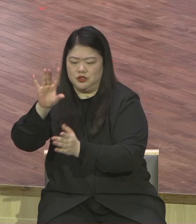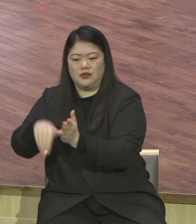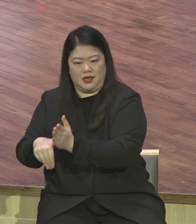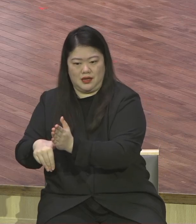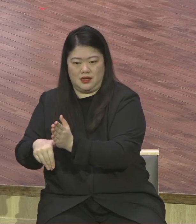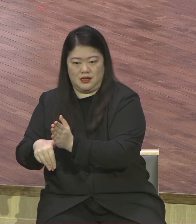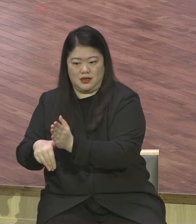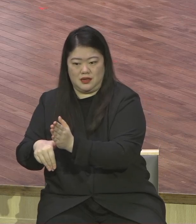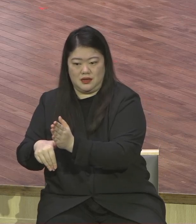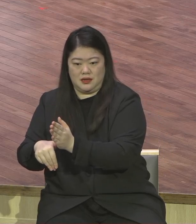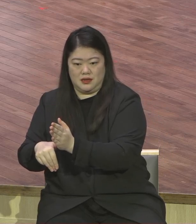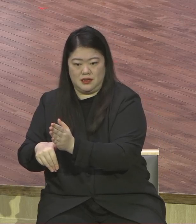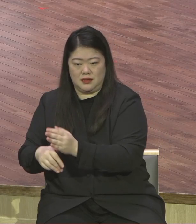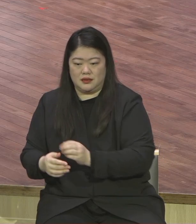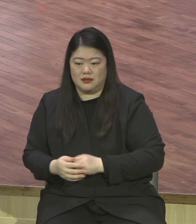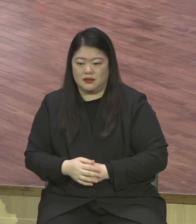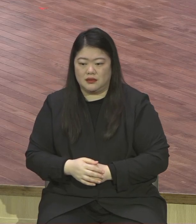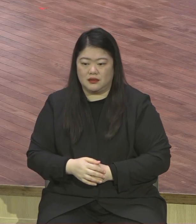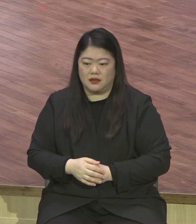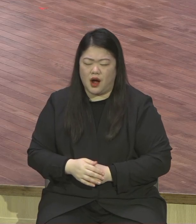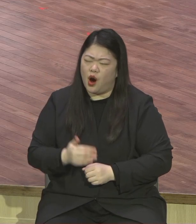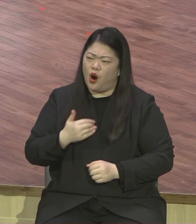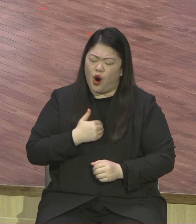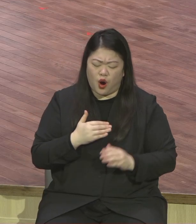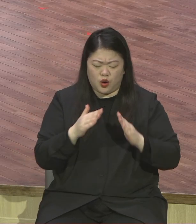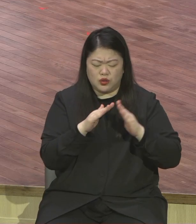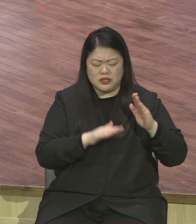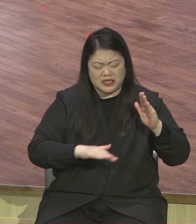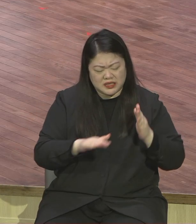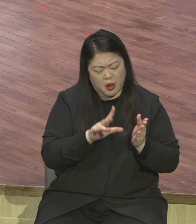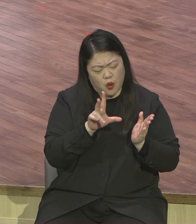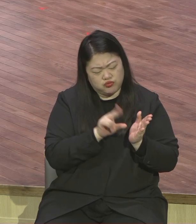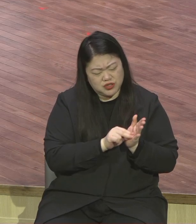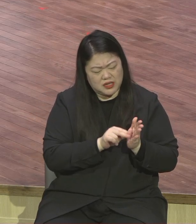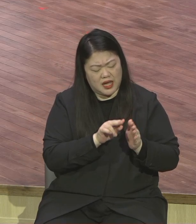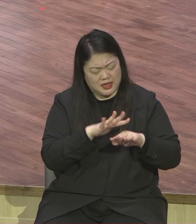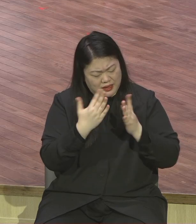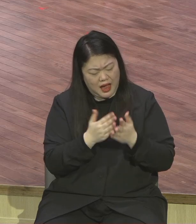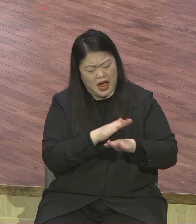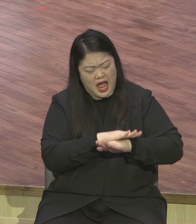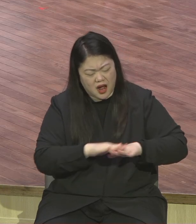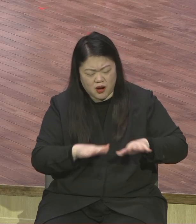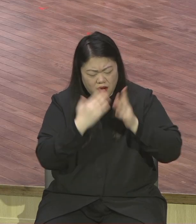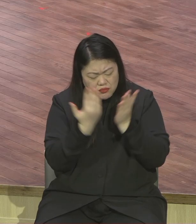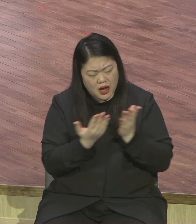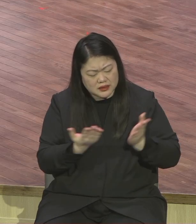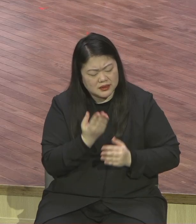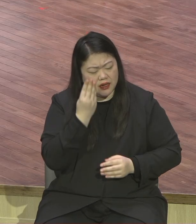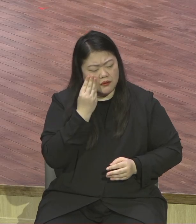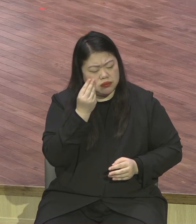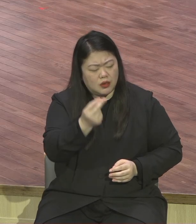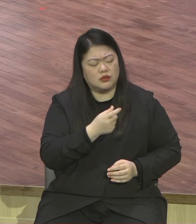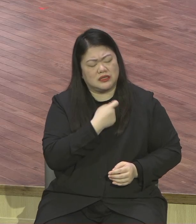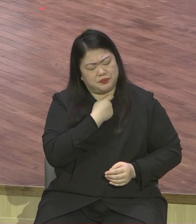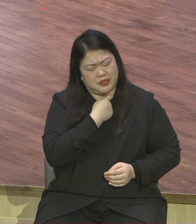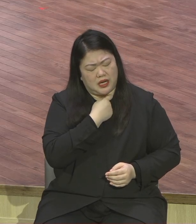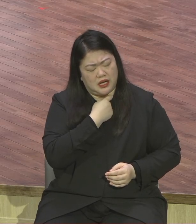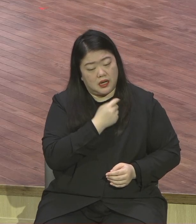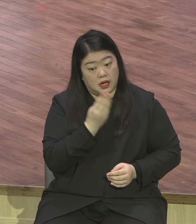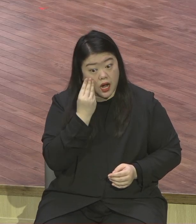좋겠다 우리 집안에 뭐 이런 우한이 없이 모든 게 좀 잘 됐으면 좋겠다 그러고 싶거든 말씀 중심의 삶을